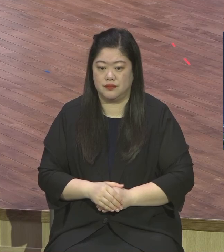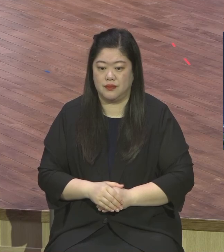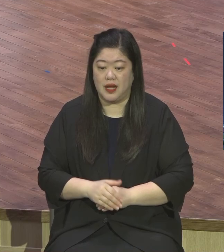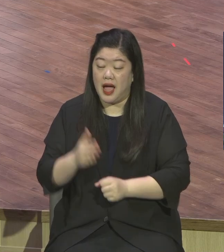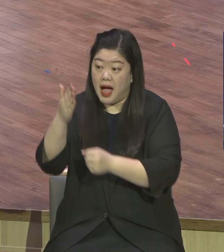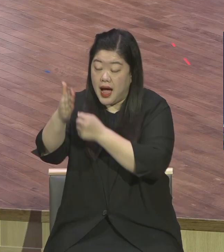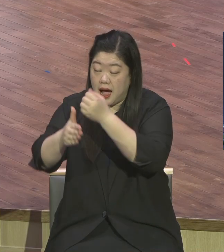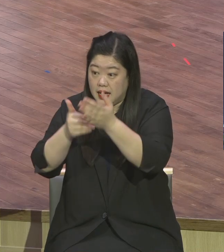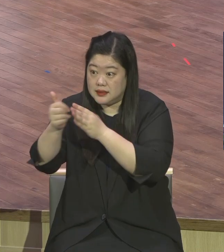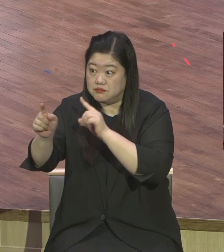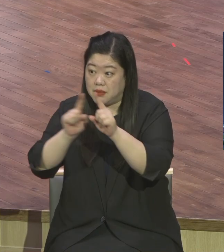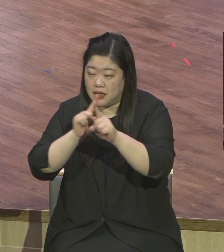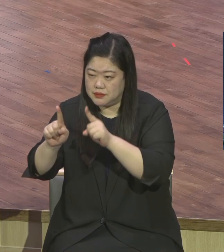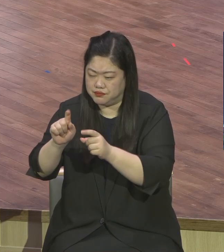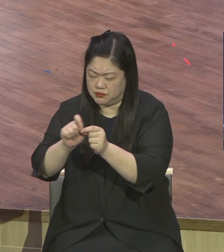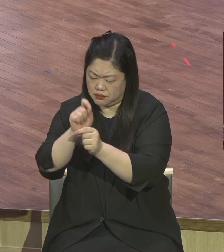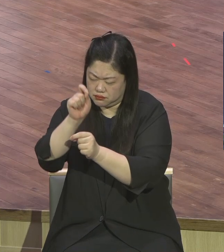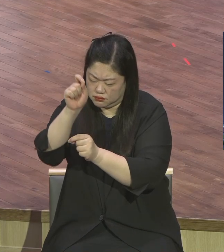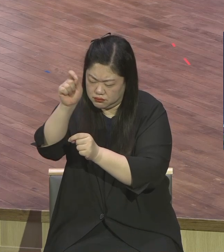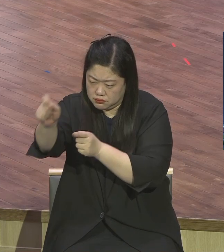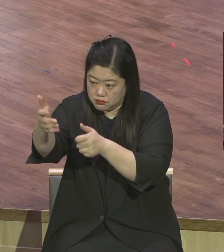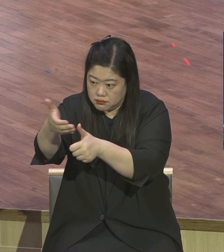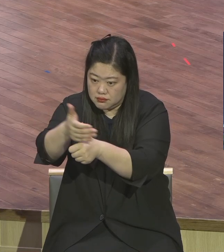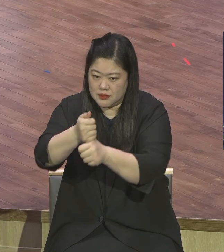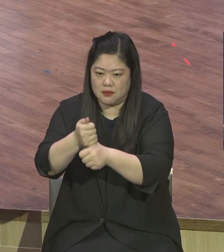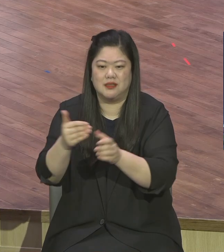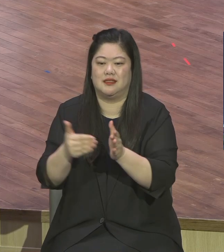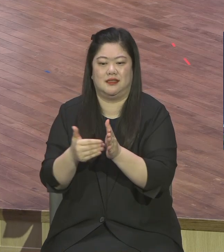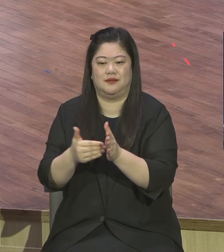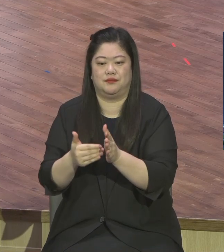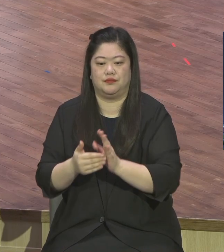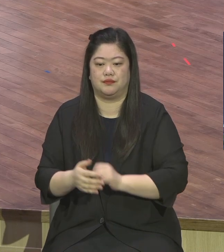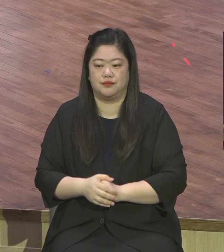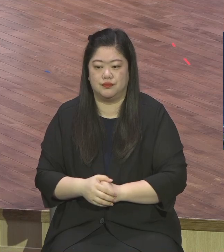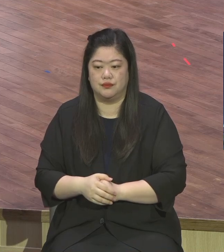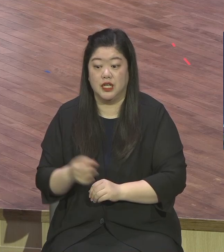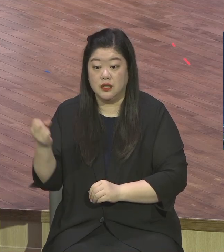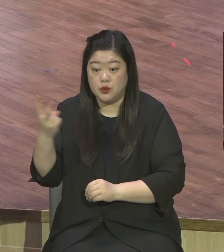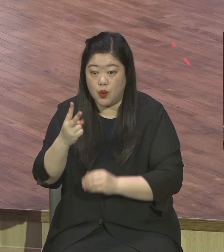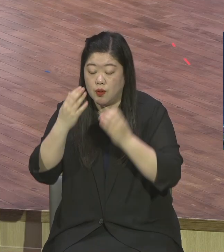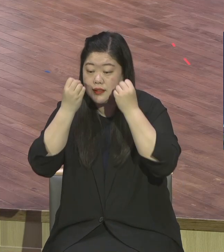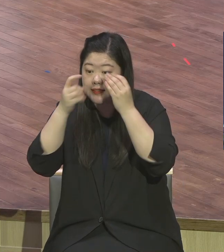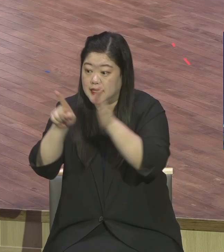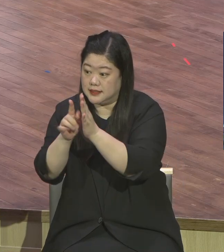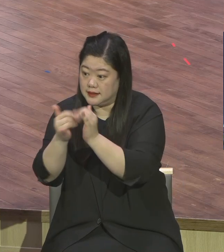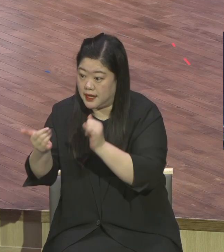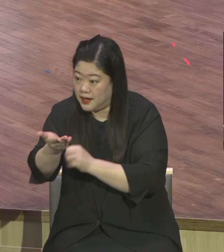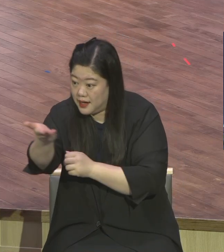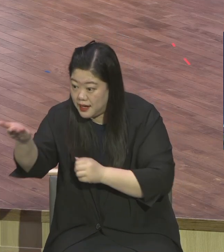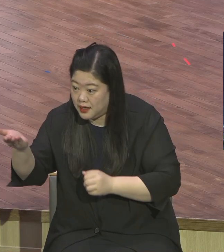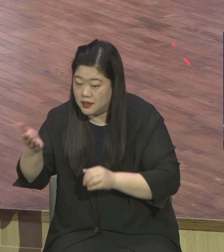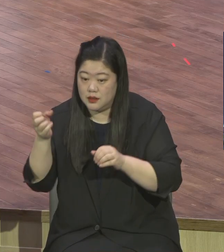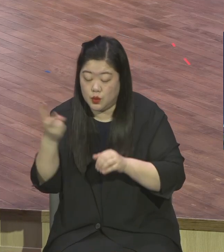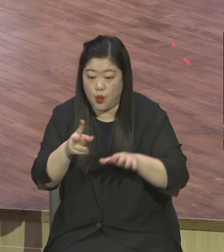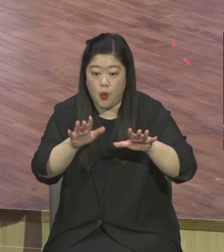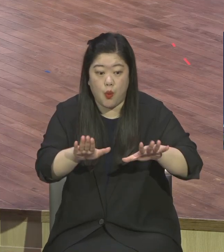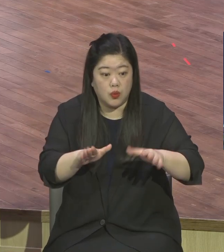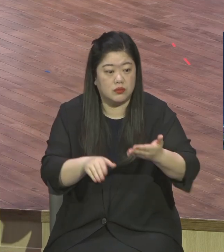잡으세요 오늘 새가족뿐만 아니라 우리 영국의 모든 성도들 일평생 말씀 흐름